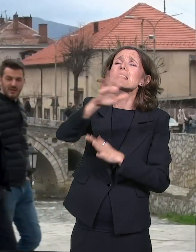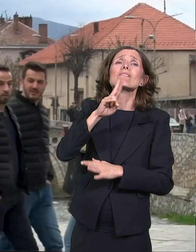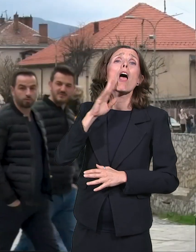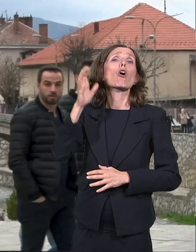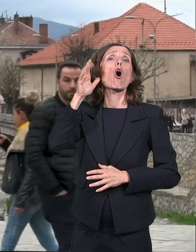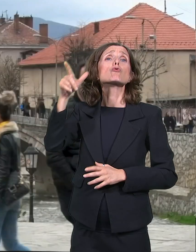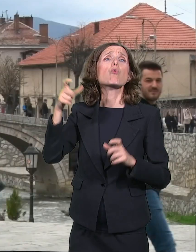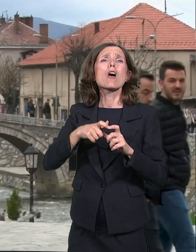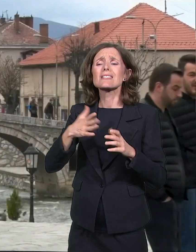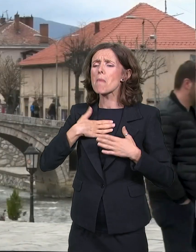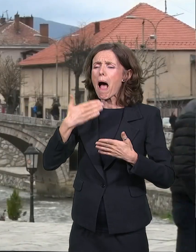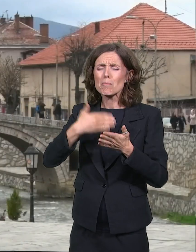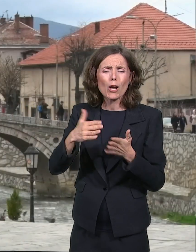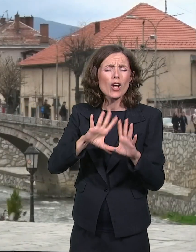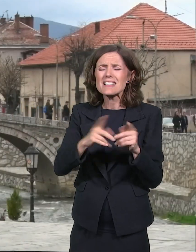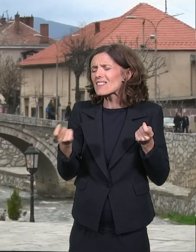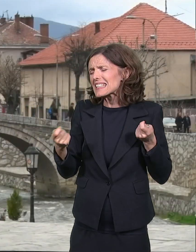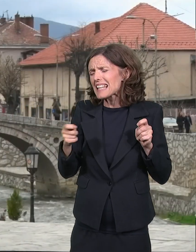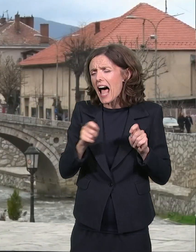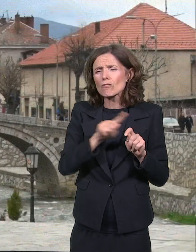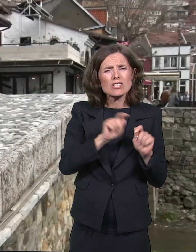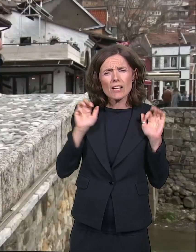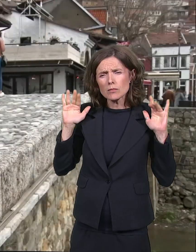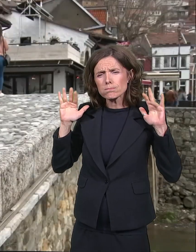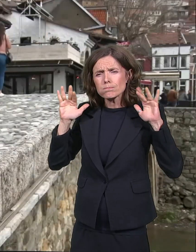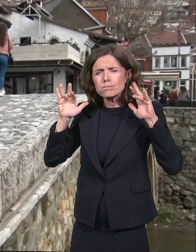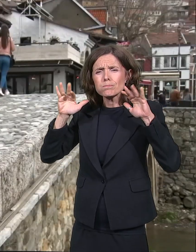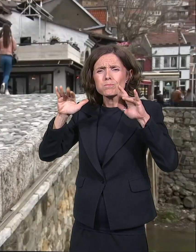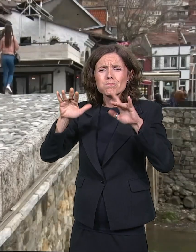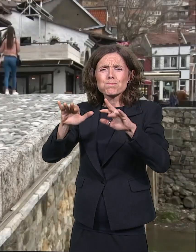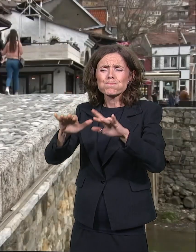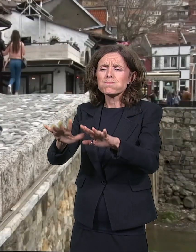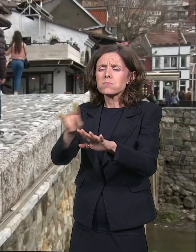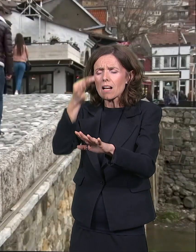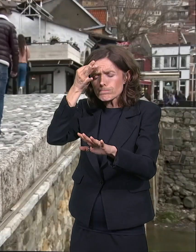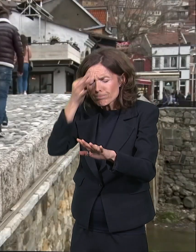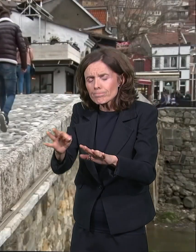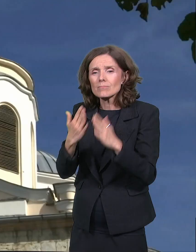čulo, diglo se i znaju daljenih sela da mu ukaže poslednju počast.